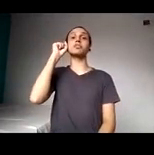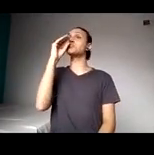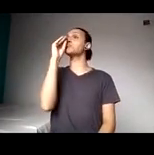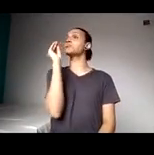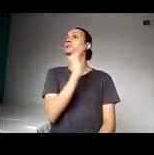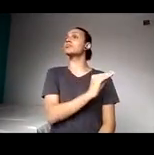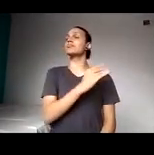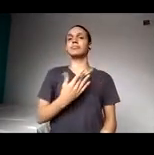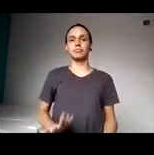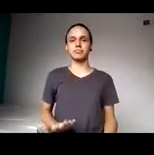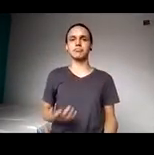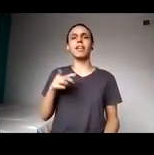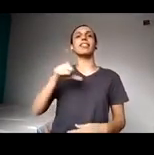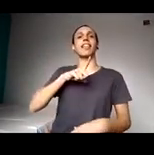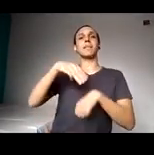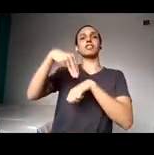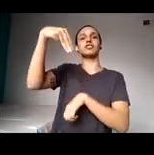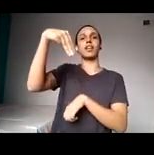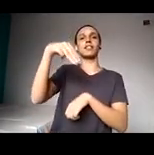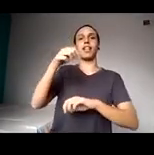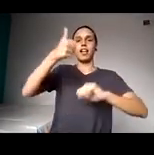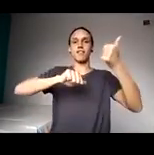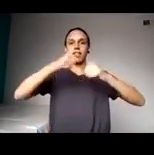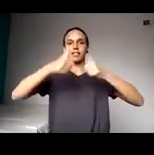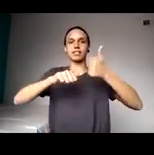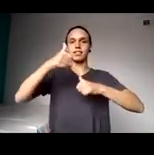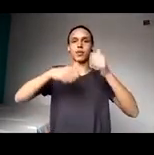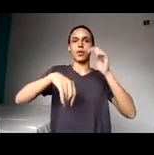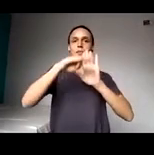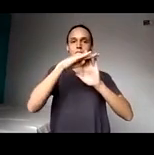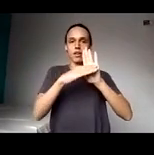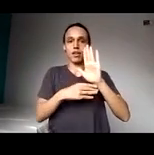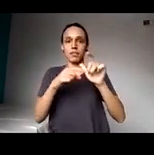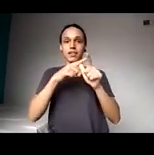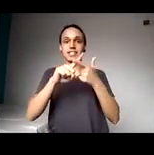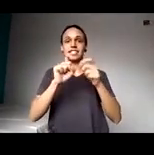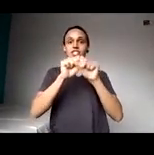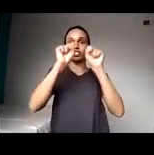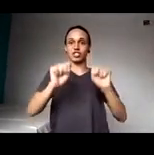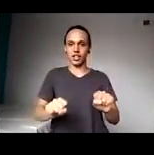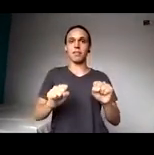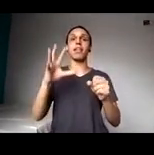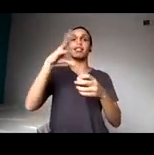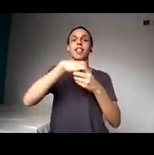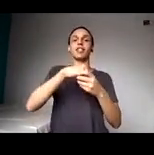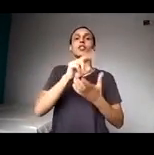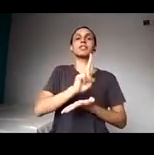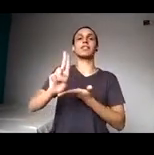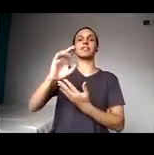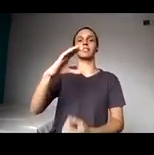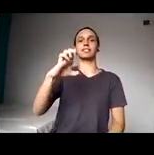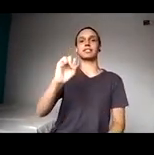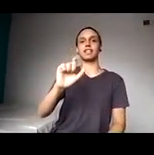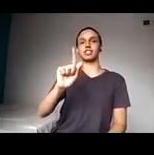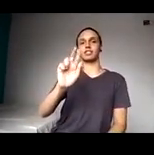avaliação de programas, sistemas e instituições pela Fundação Sesgran Rio e ainda um mestrado em ciências